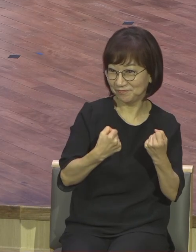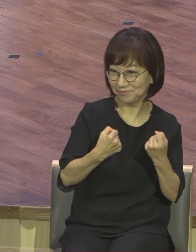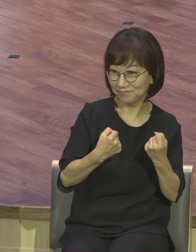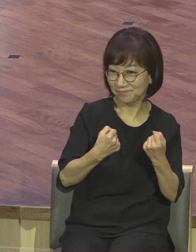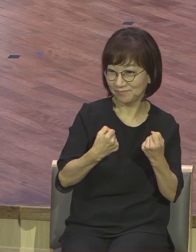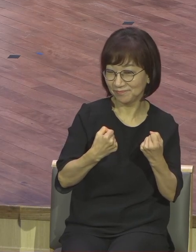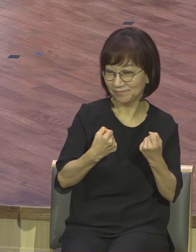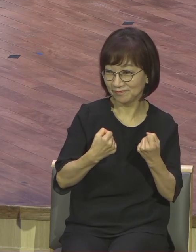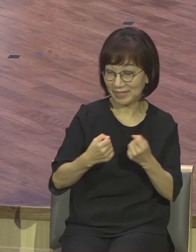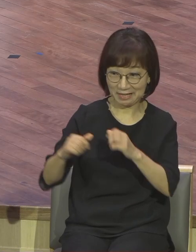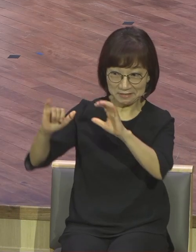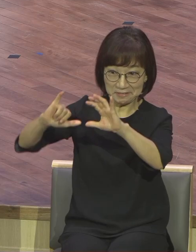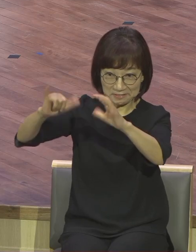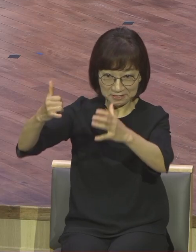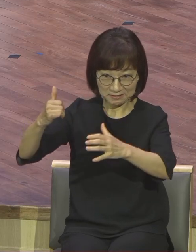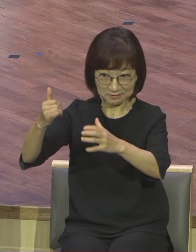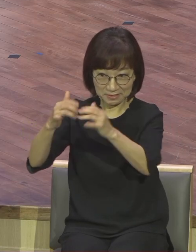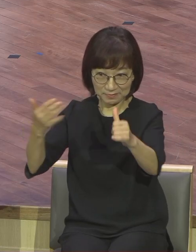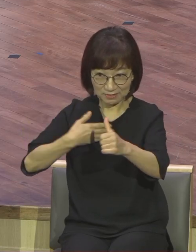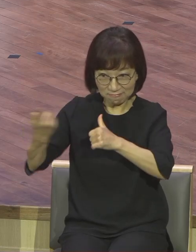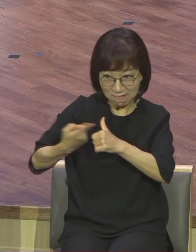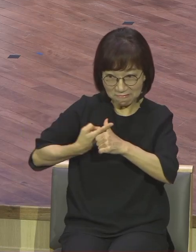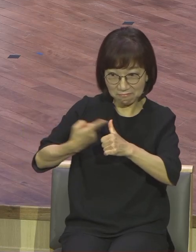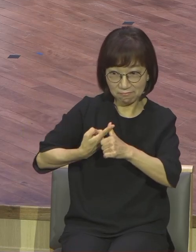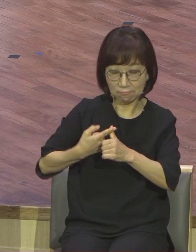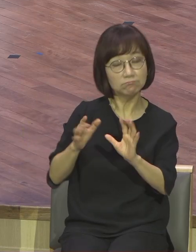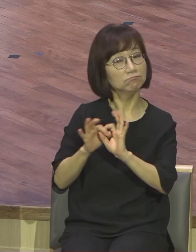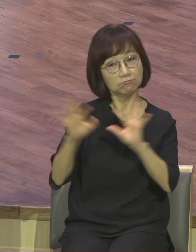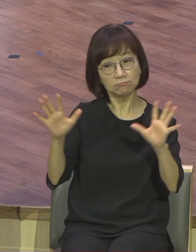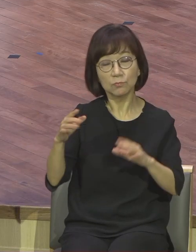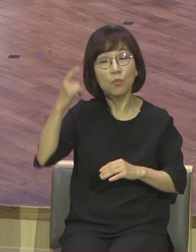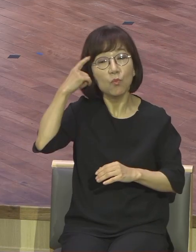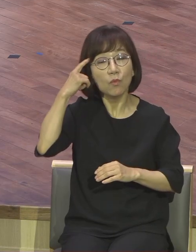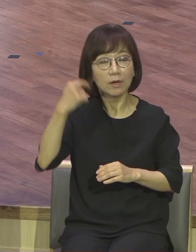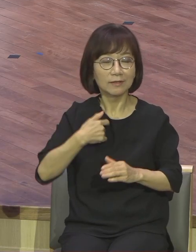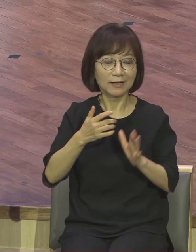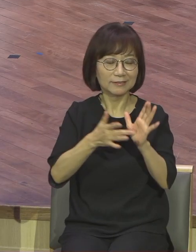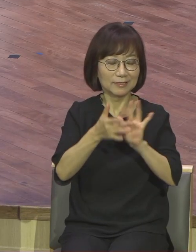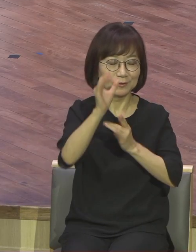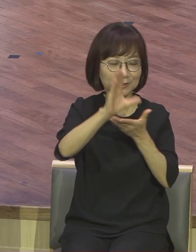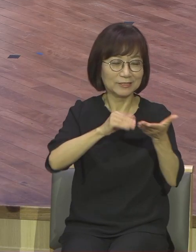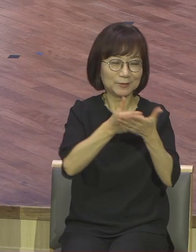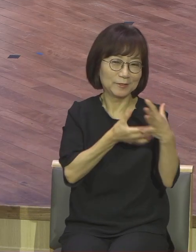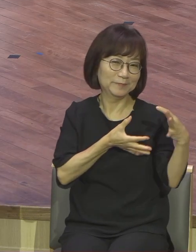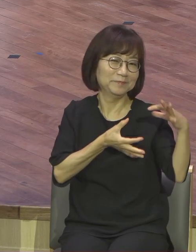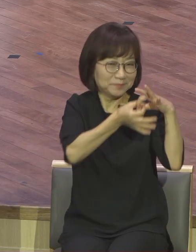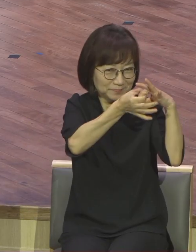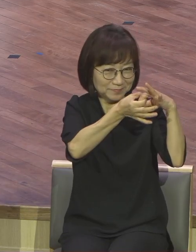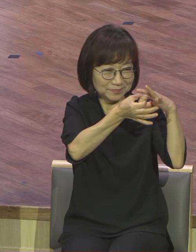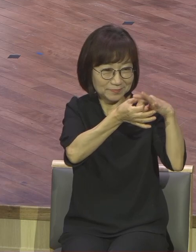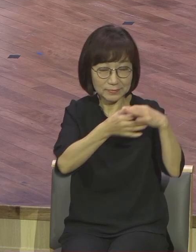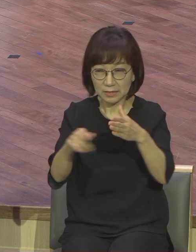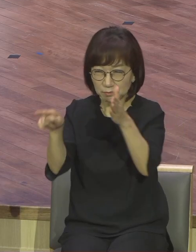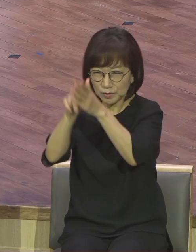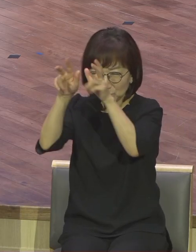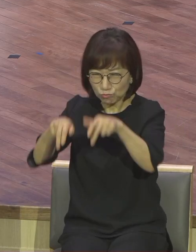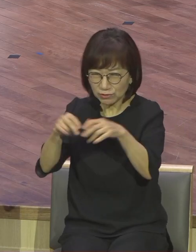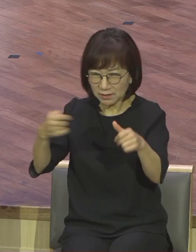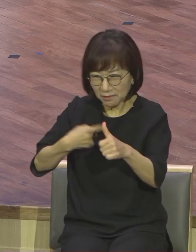용받아도 상관없어요. 그리스도 안에 있는 자에게 불신자가 어떤 조롱해도 상관없어요. 마틴 노토가